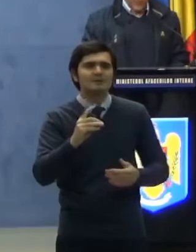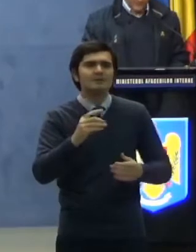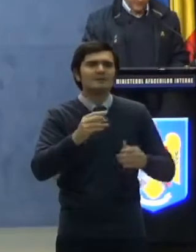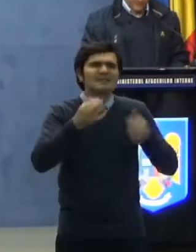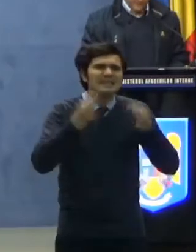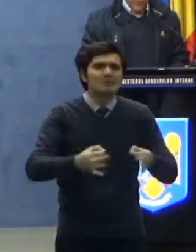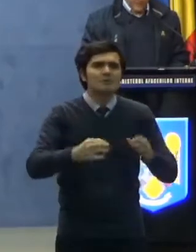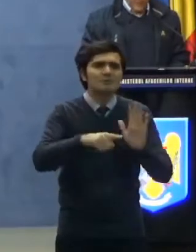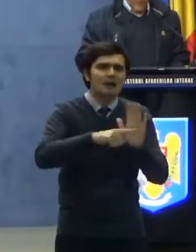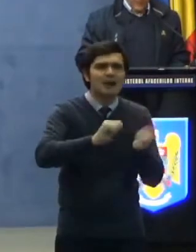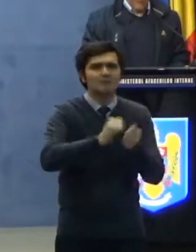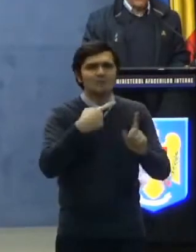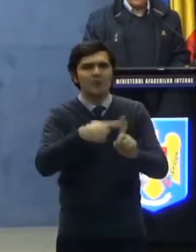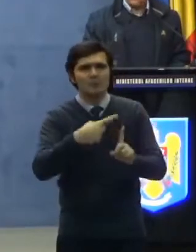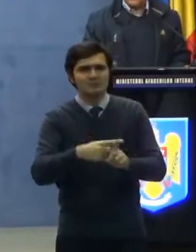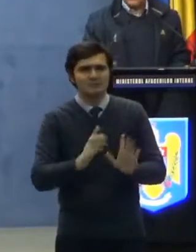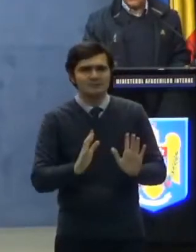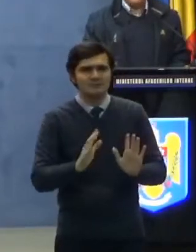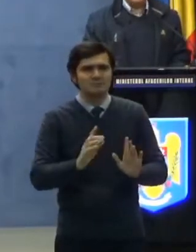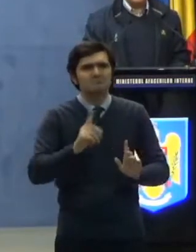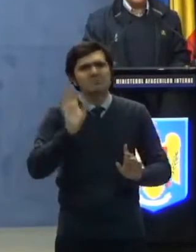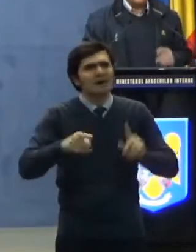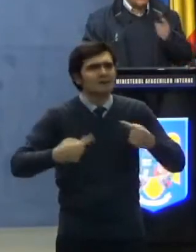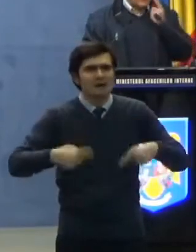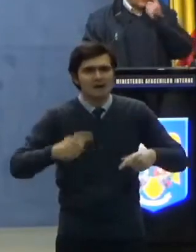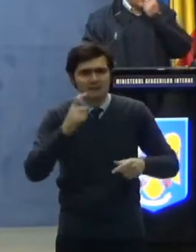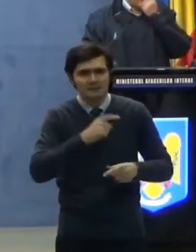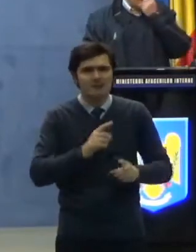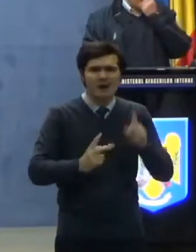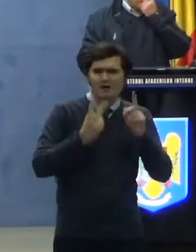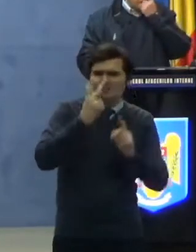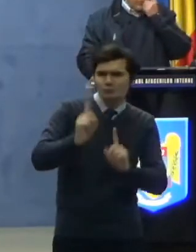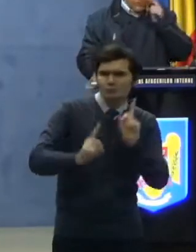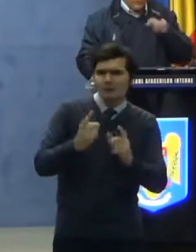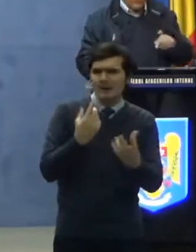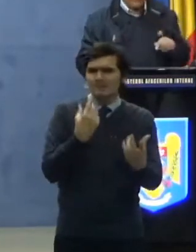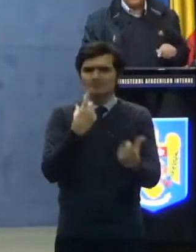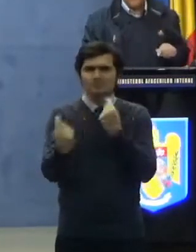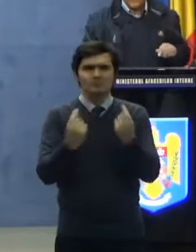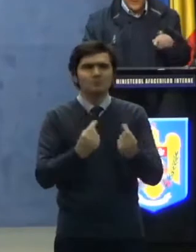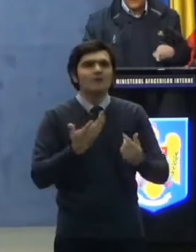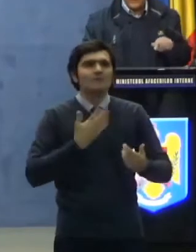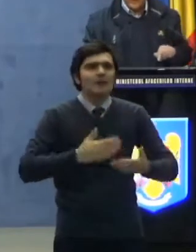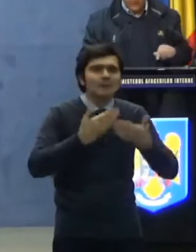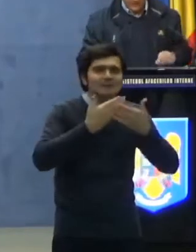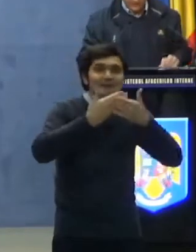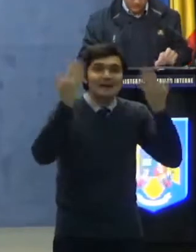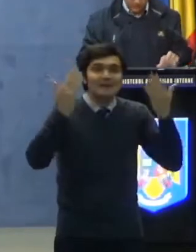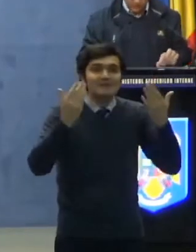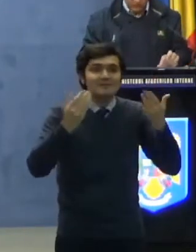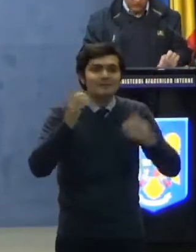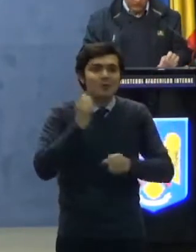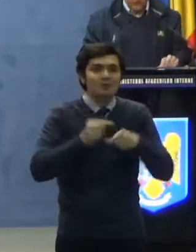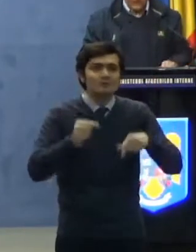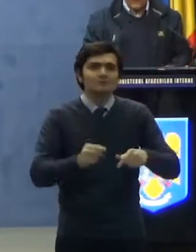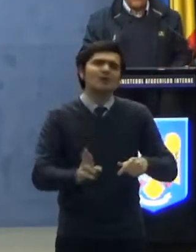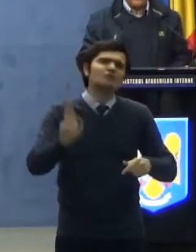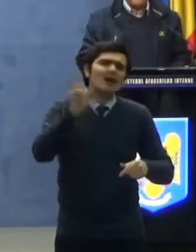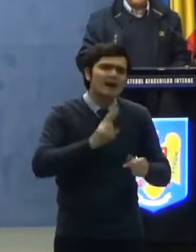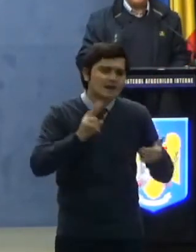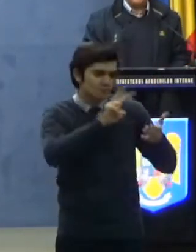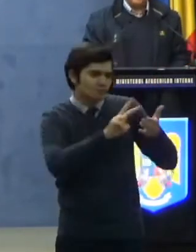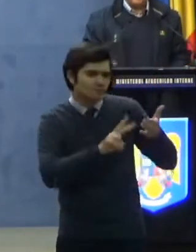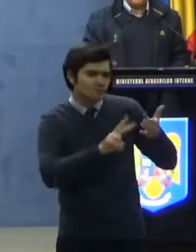confirmată. Am văzut unele reacții și vreau să clarific ordinul și să recitesc cel puțin un